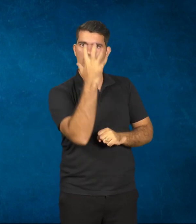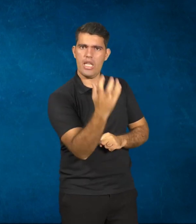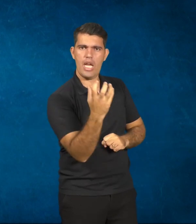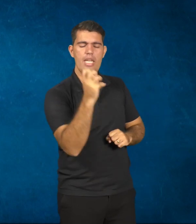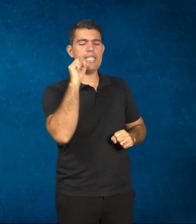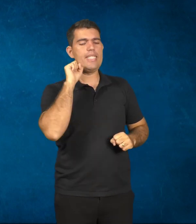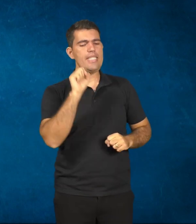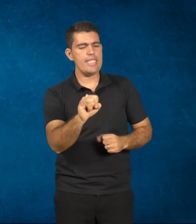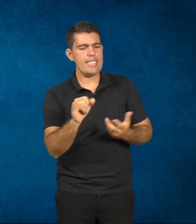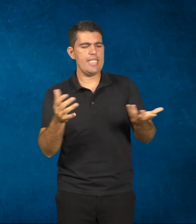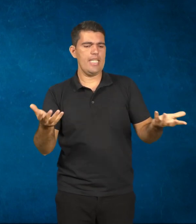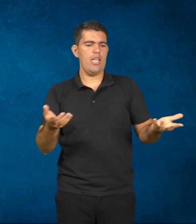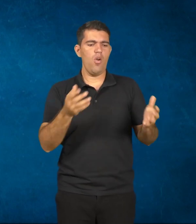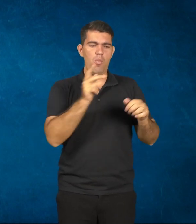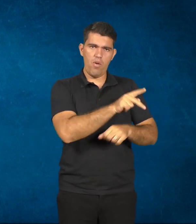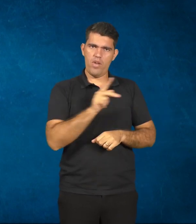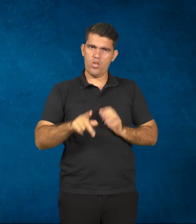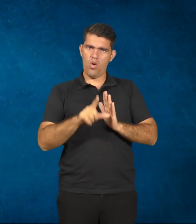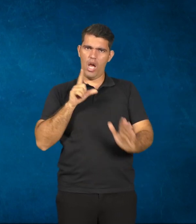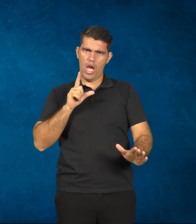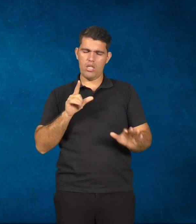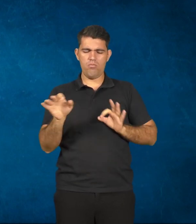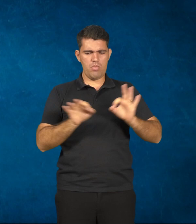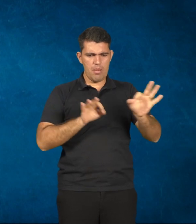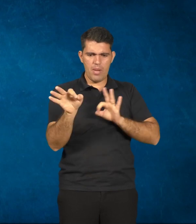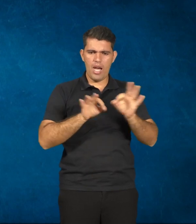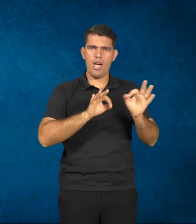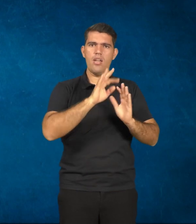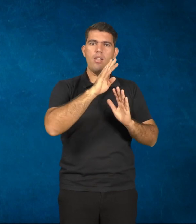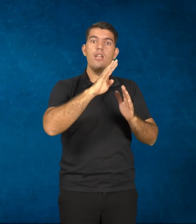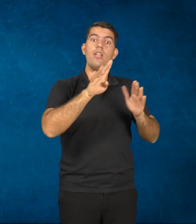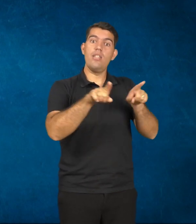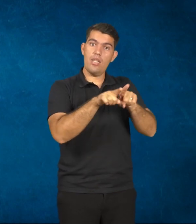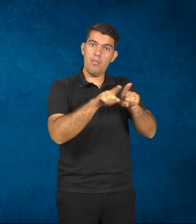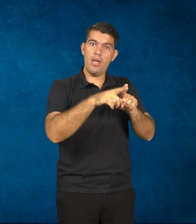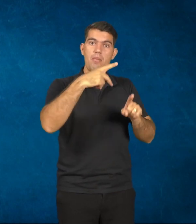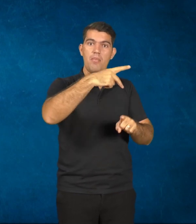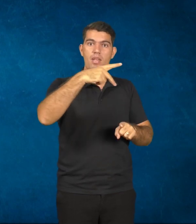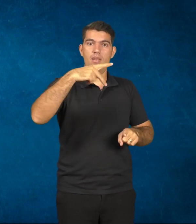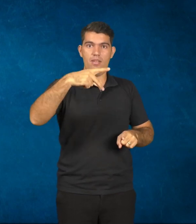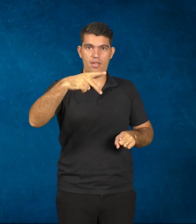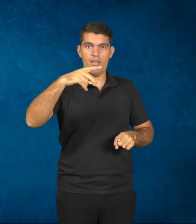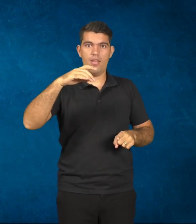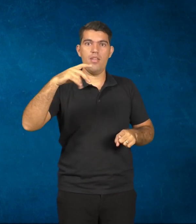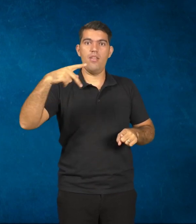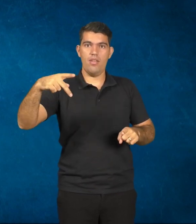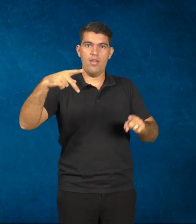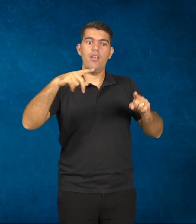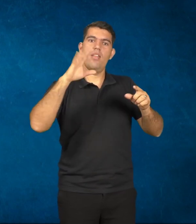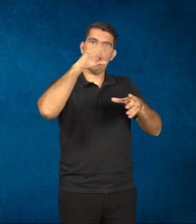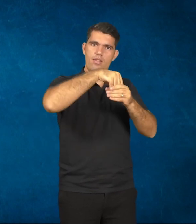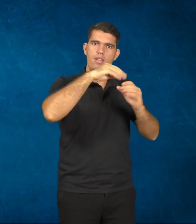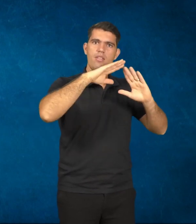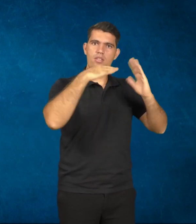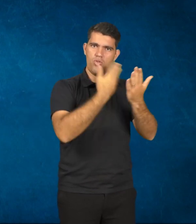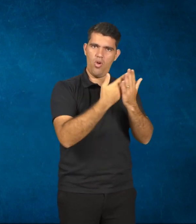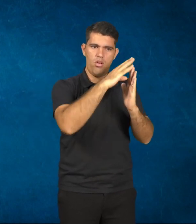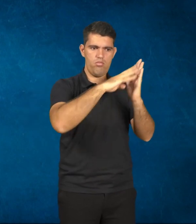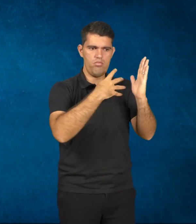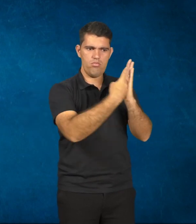professor, ela está dentro de um planejamento da escola, do projeto pedagógico. E ela é usada com inteligência para alcançar os